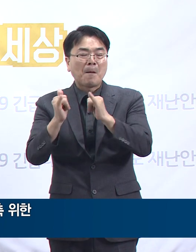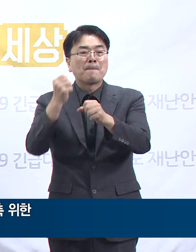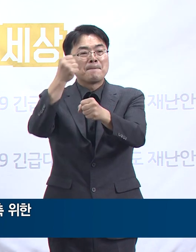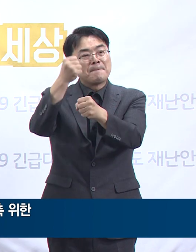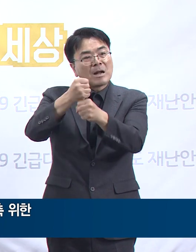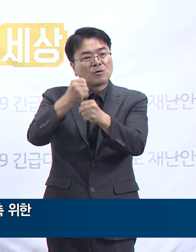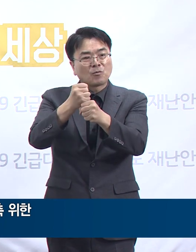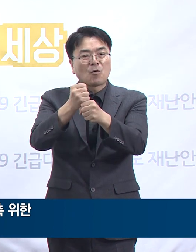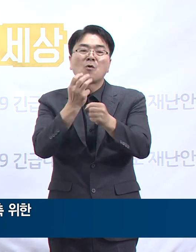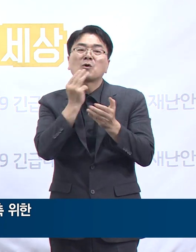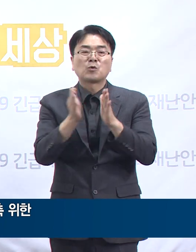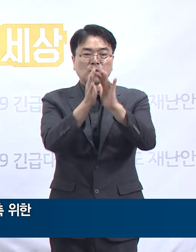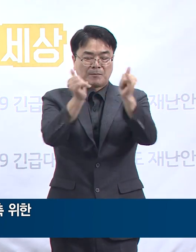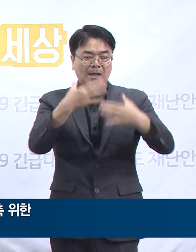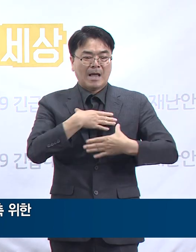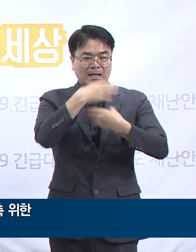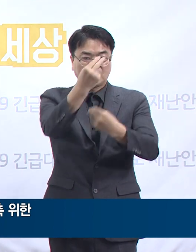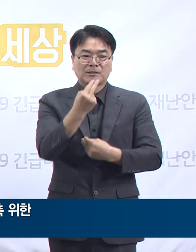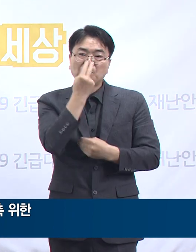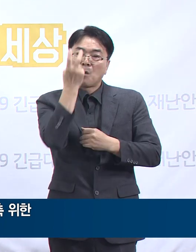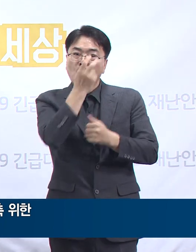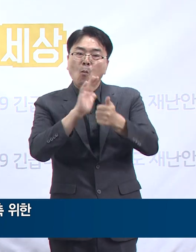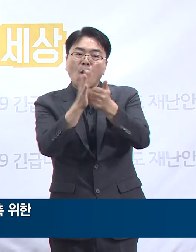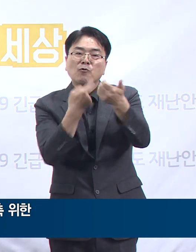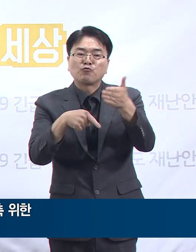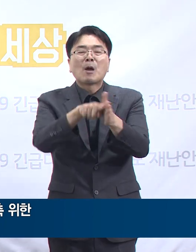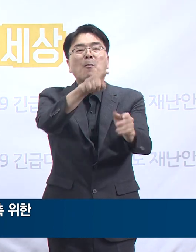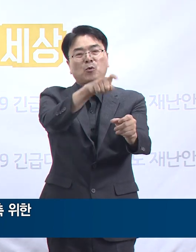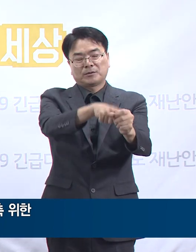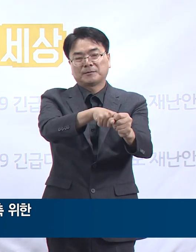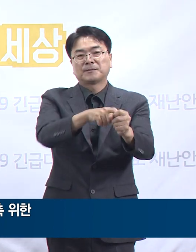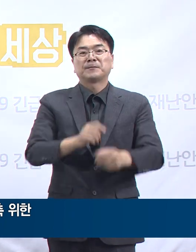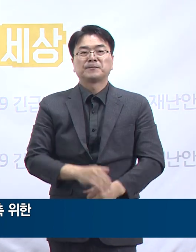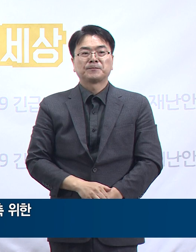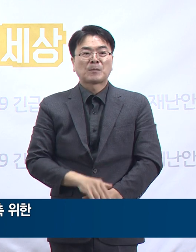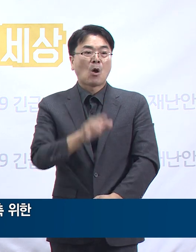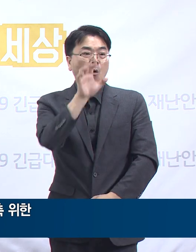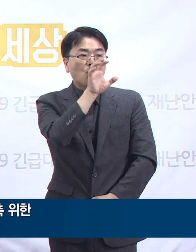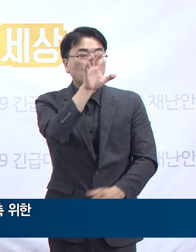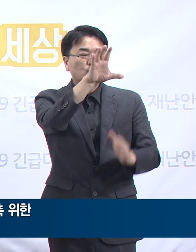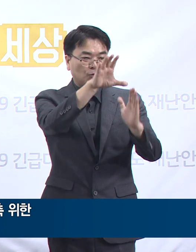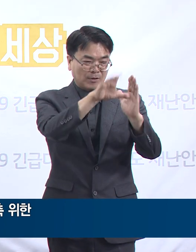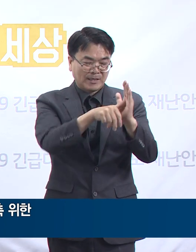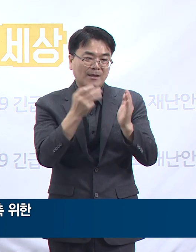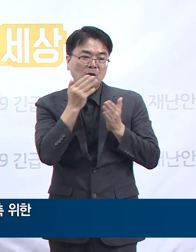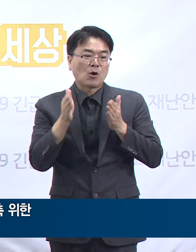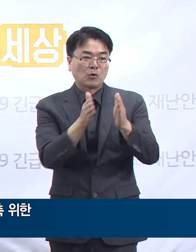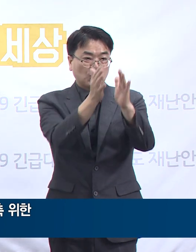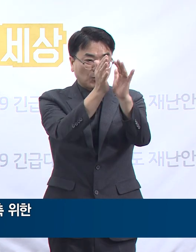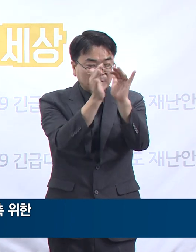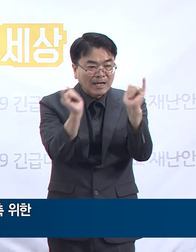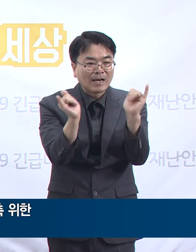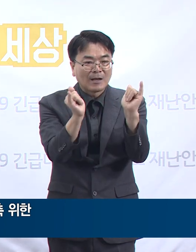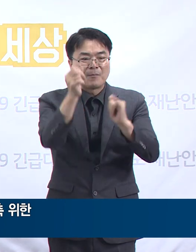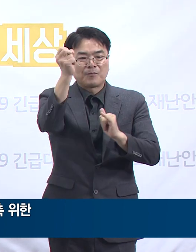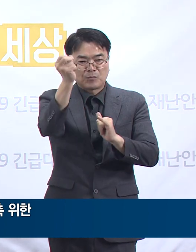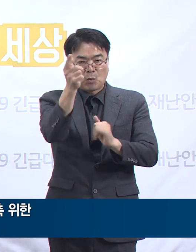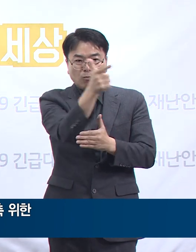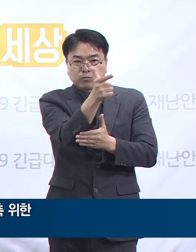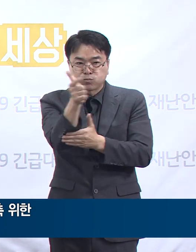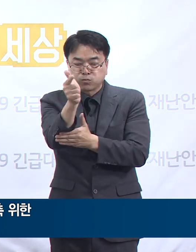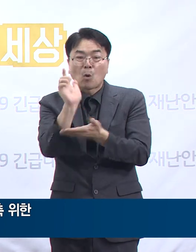도민의 안전과 생명을 보호하기 위해 실시되었습니다. 훈련에는 도관계자 및 경기도소방재난본부